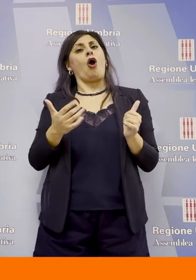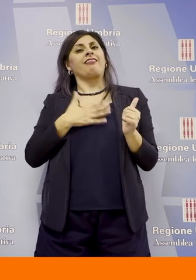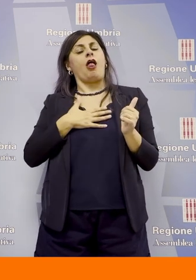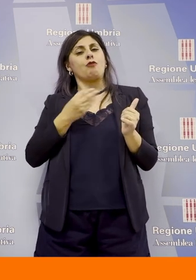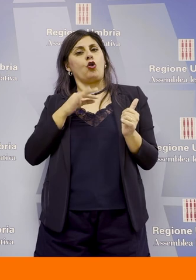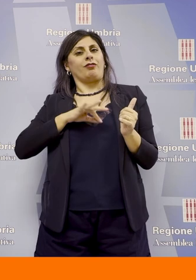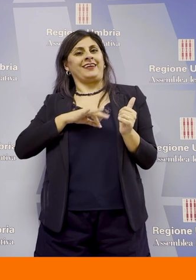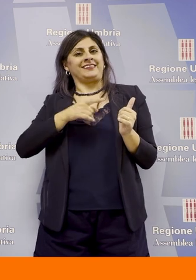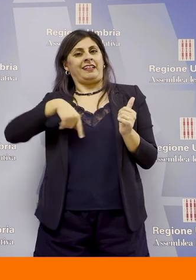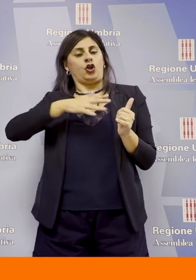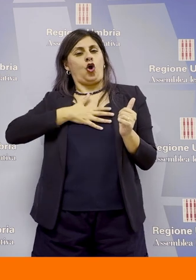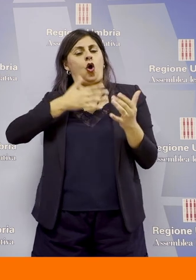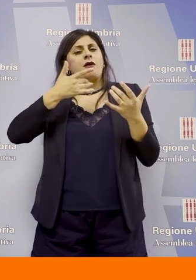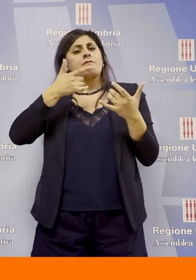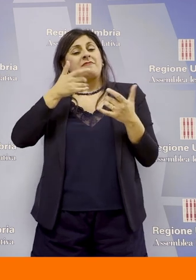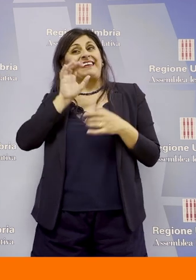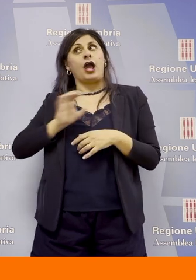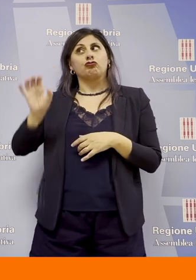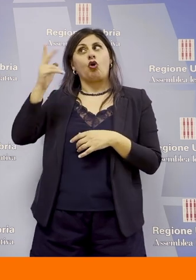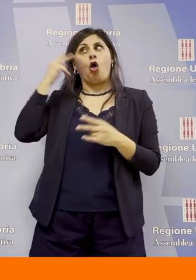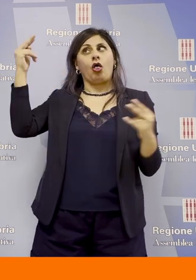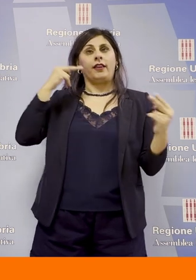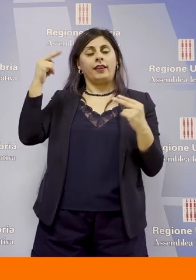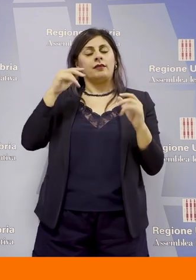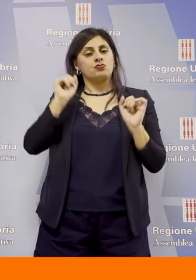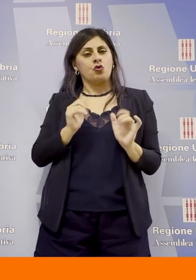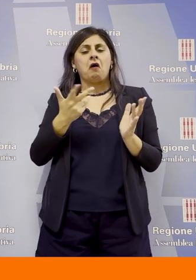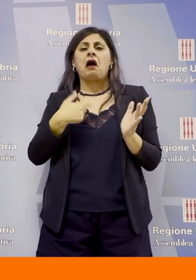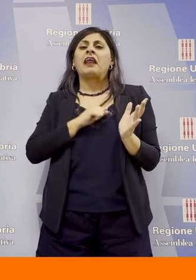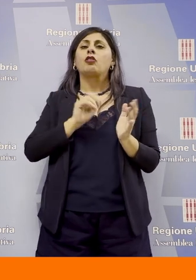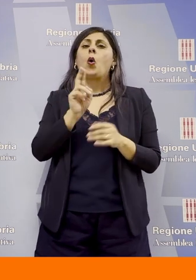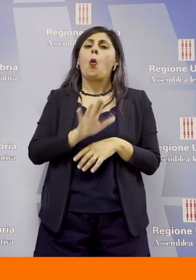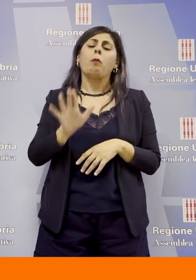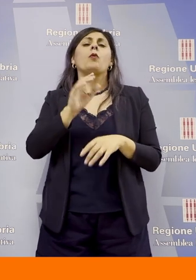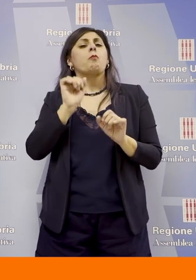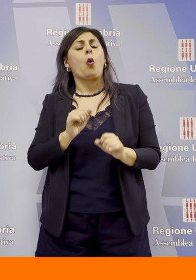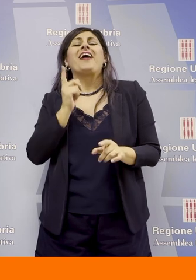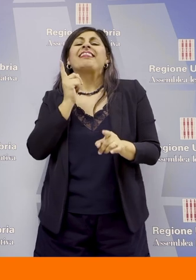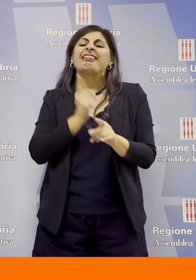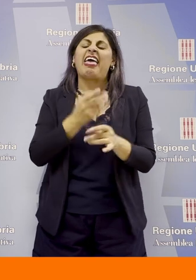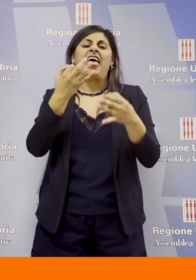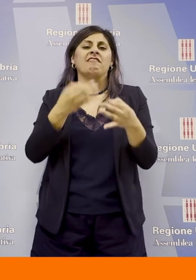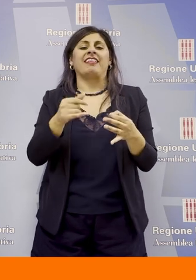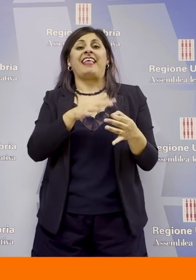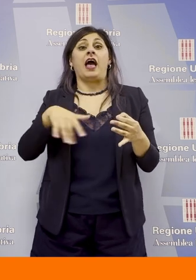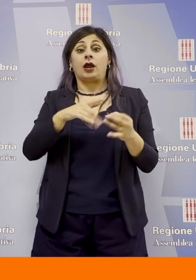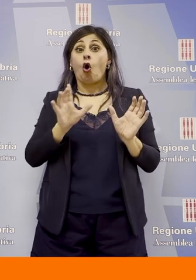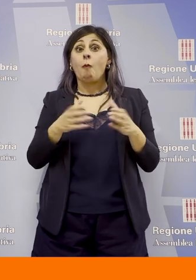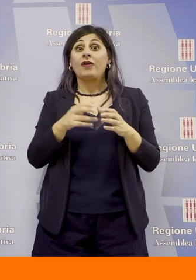interessante per tutta una serie di ragioni e quindi crediamo che l'Umbria possa e debba essere un terreno dove queste comunità energetiche rinnovabili